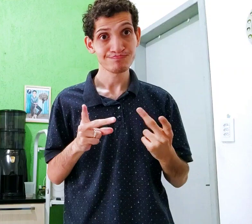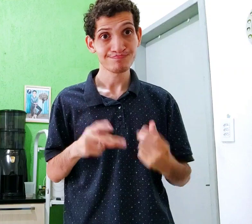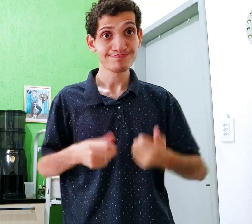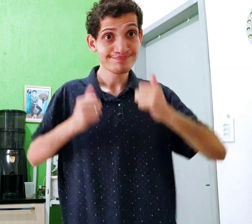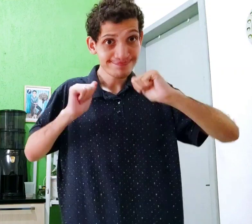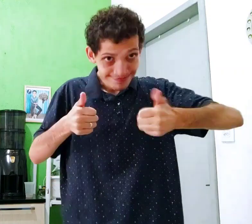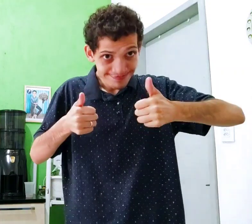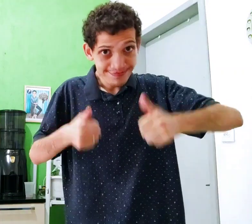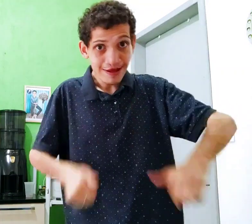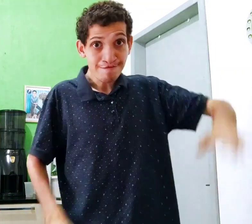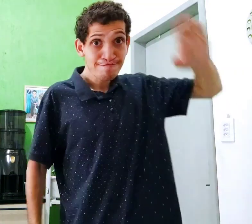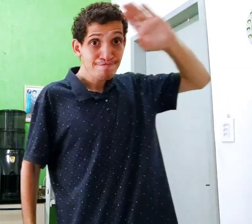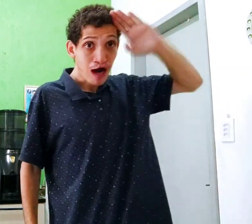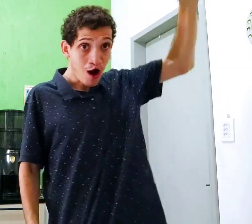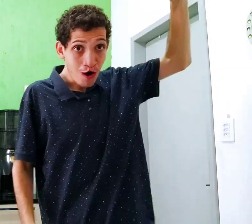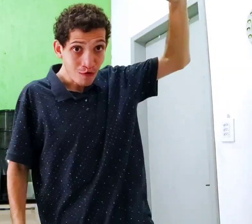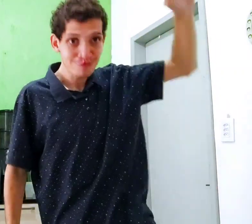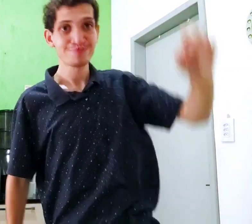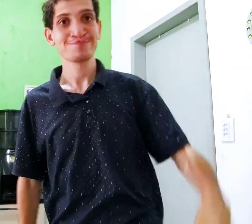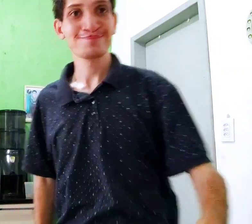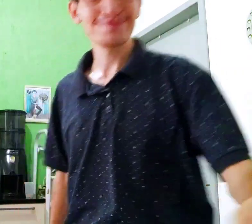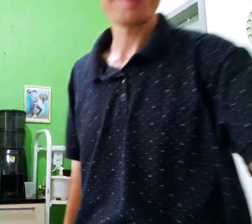NEMIR. Tá? MAMO! MAMO! Obrigado.